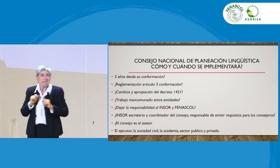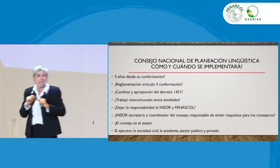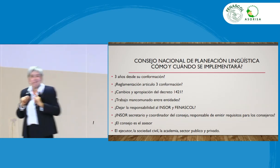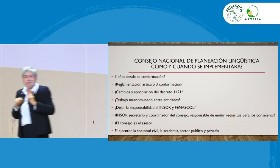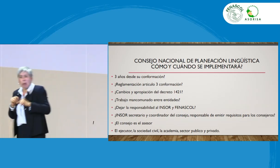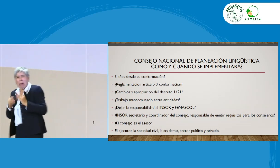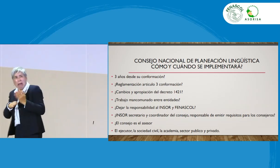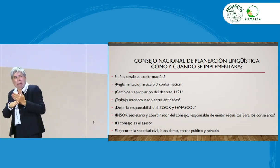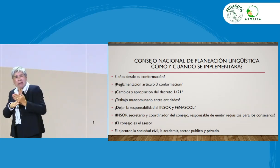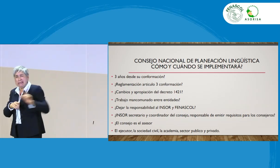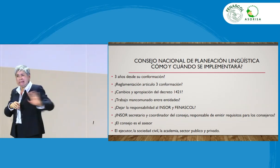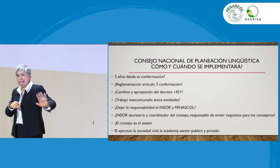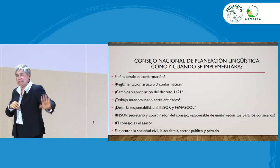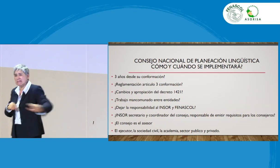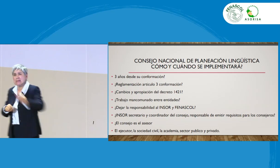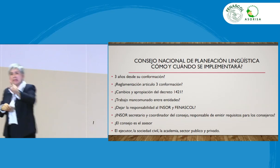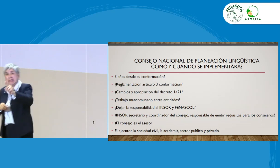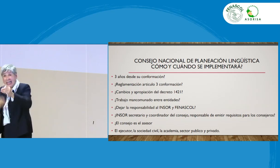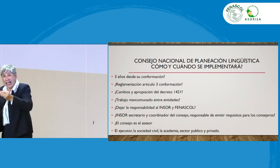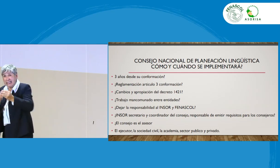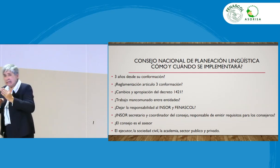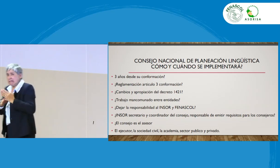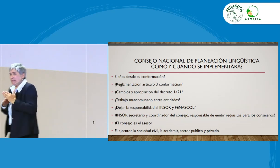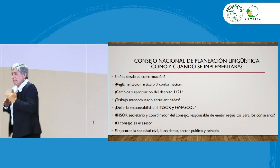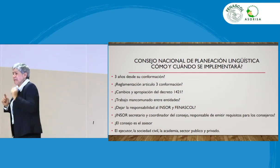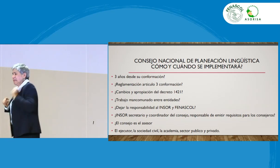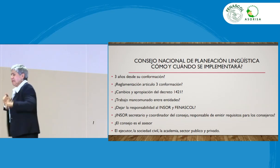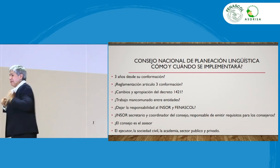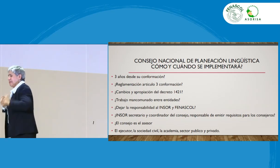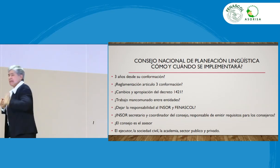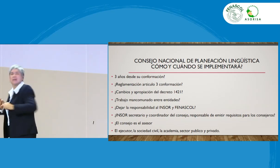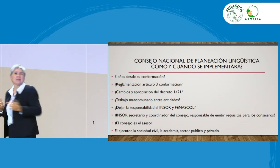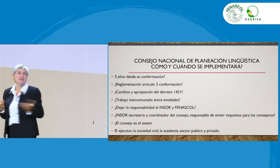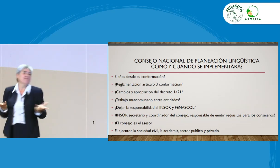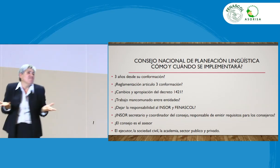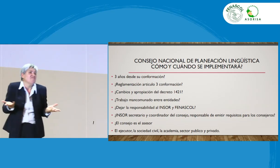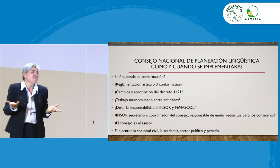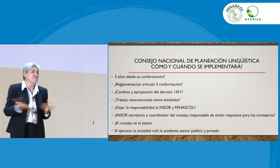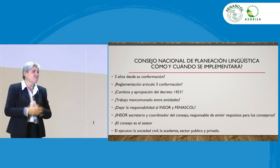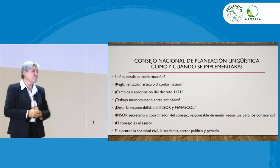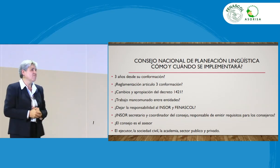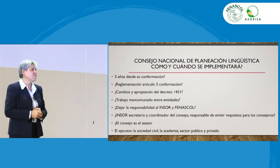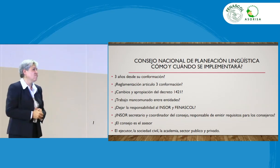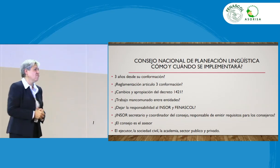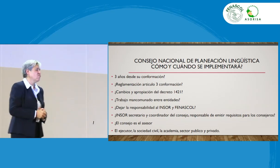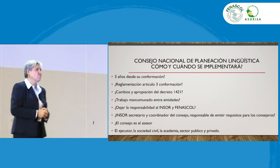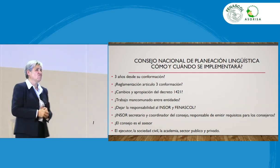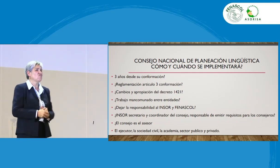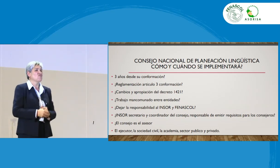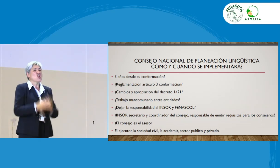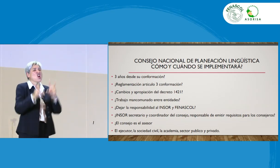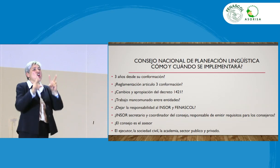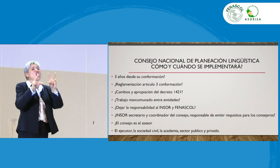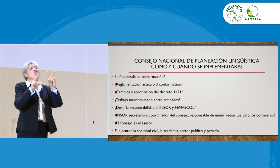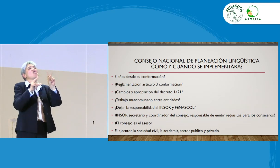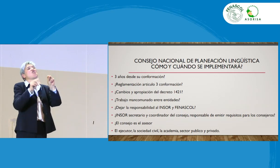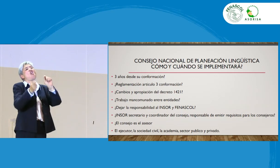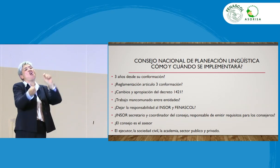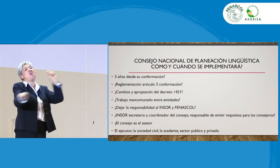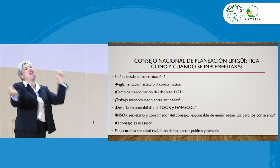porque es que usted está haciendo, ay, no, pero este otro también está haciendo, y yo ahí no me meto, no podemos seguir así, no habrá un cambio, si seguimos